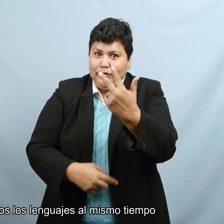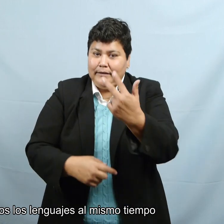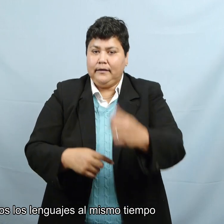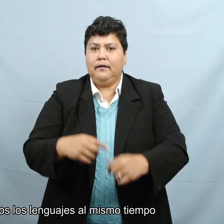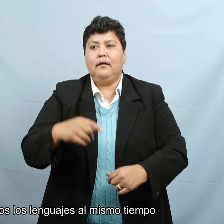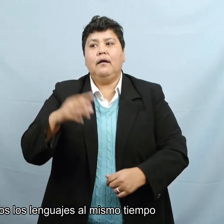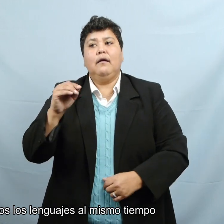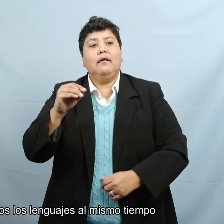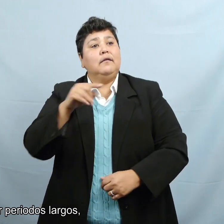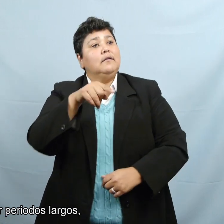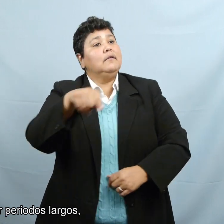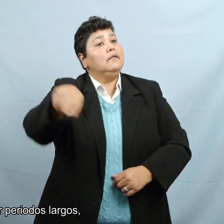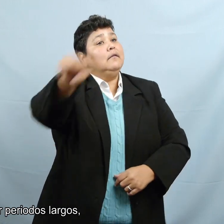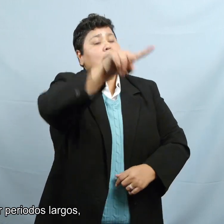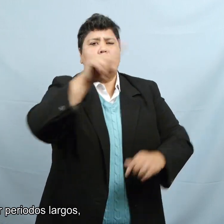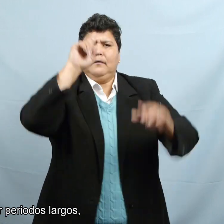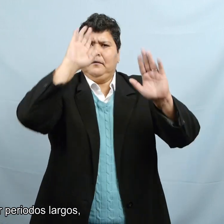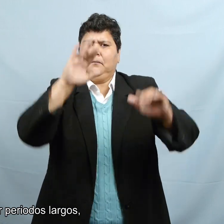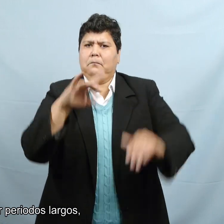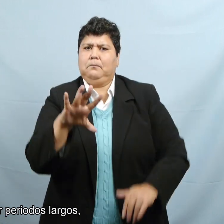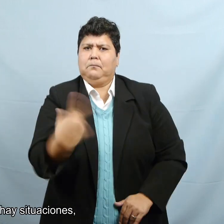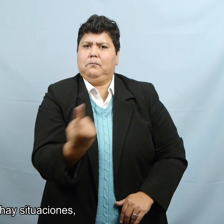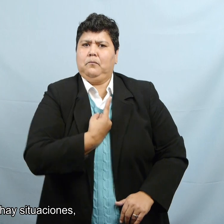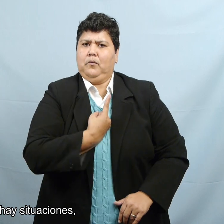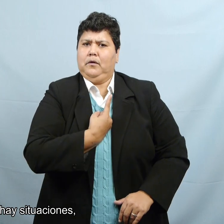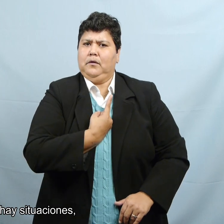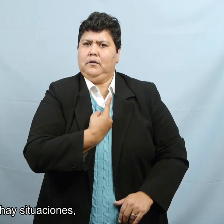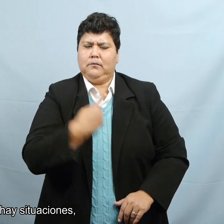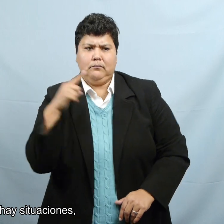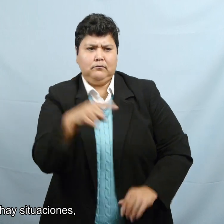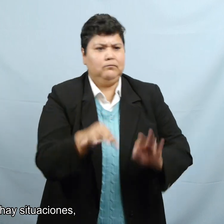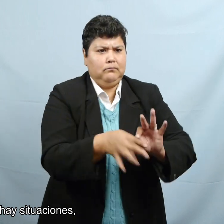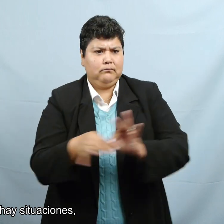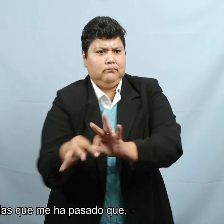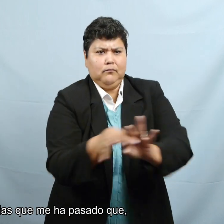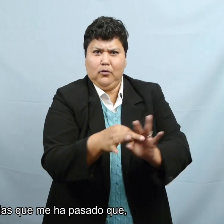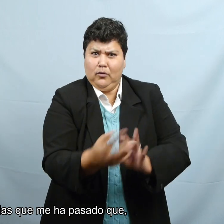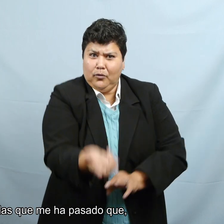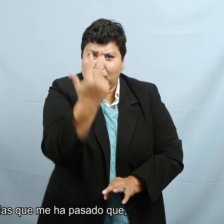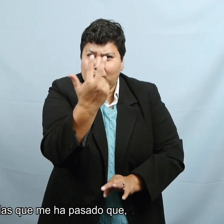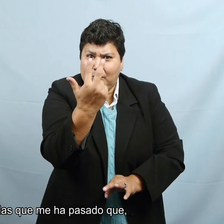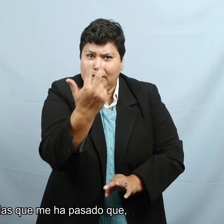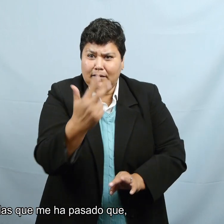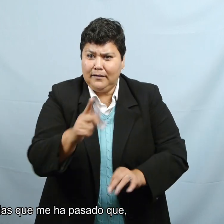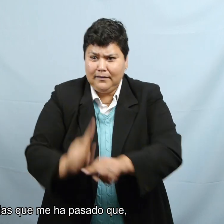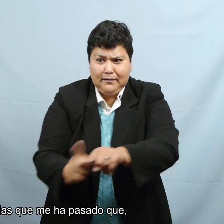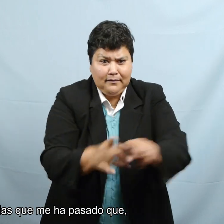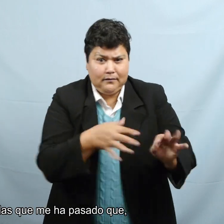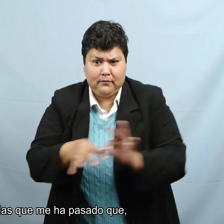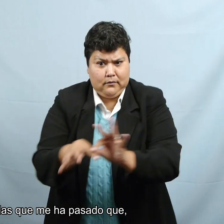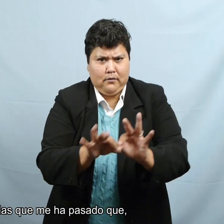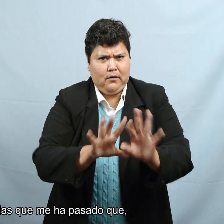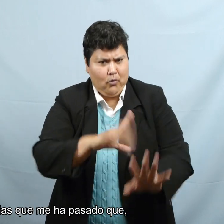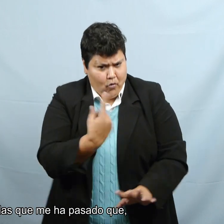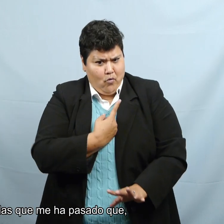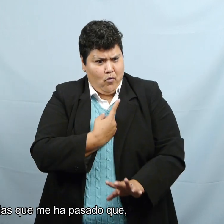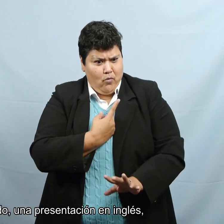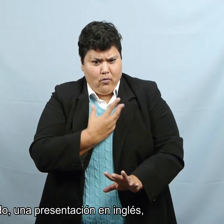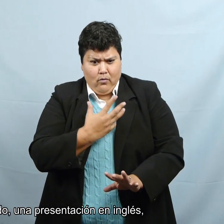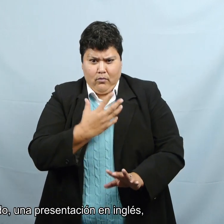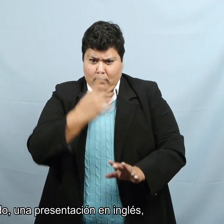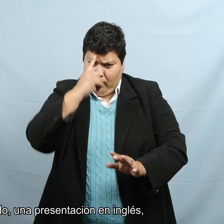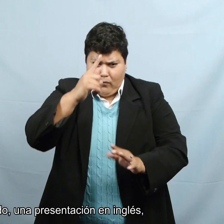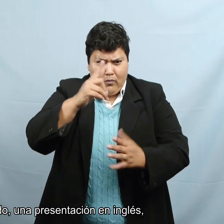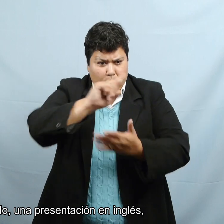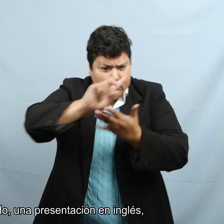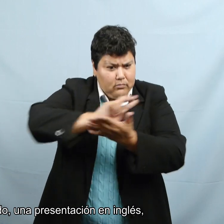todos los lenguajes al mismo tiempo por periodos largos. Y hay situaciones, por ejemplo, en que me ha pasado que se está dando